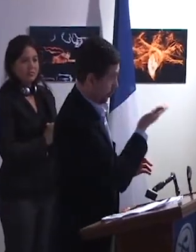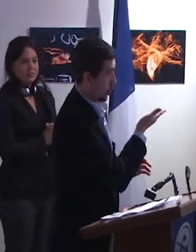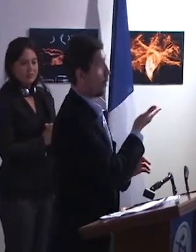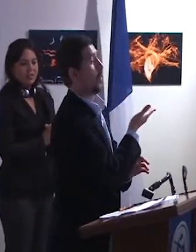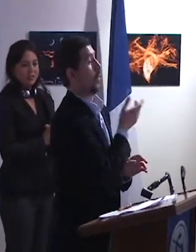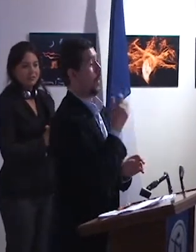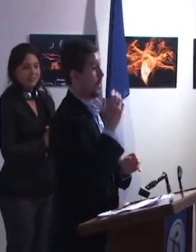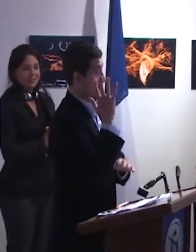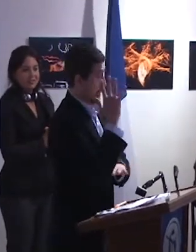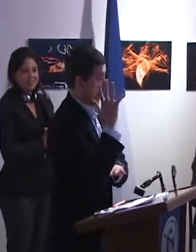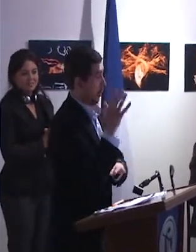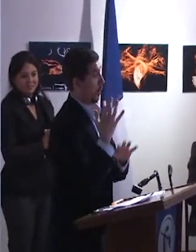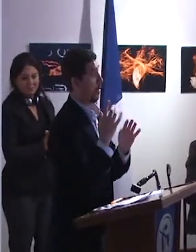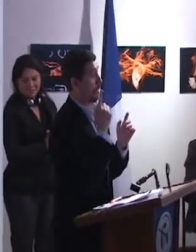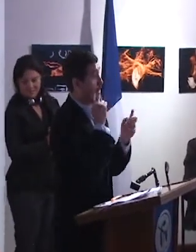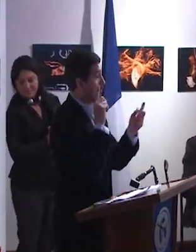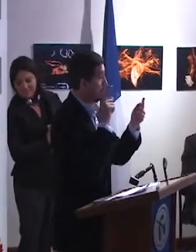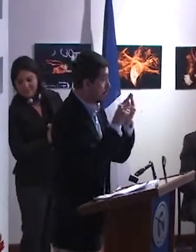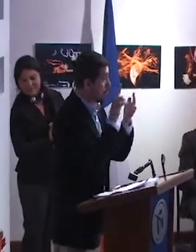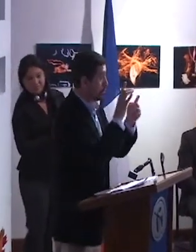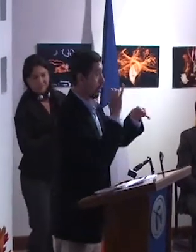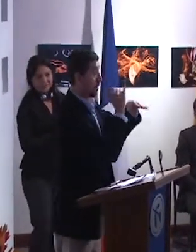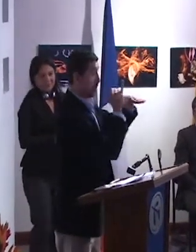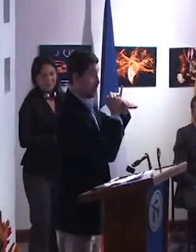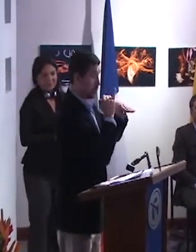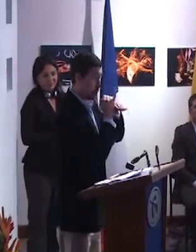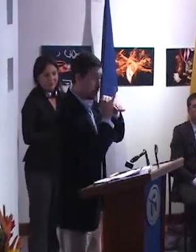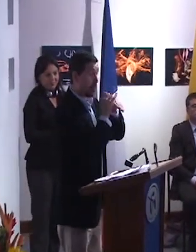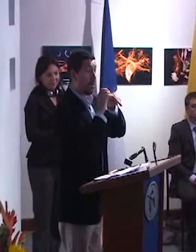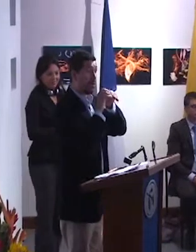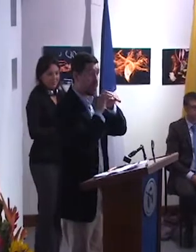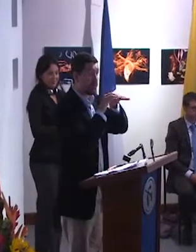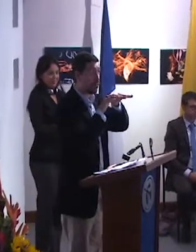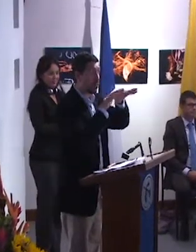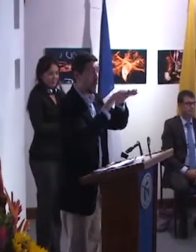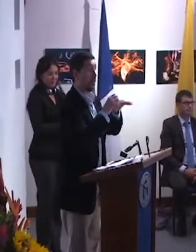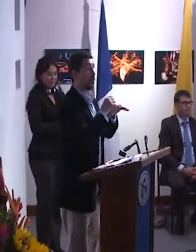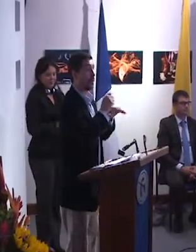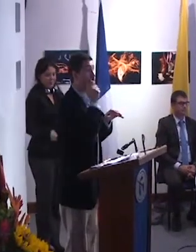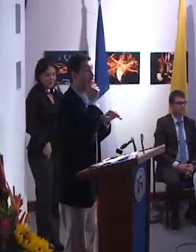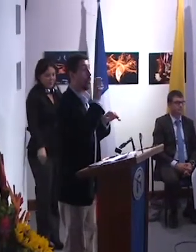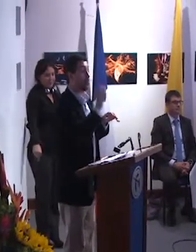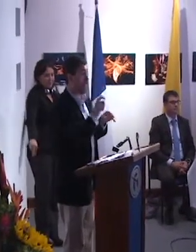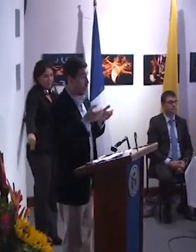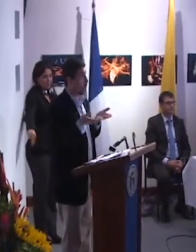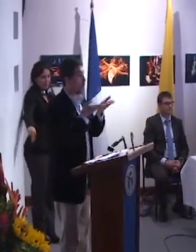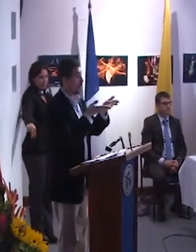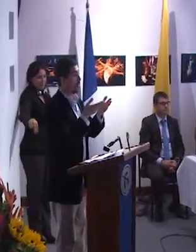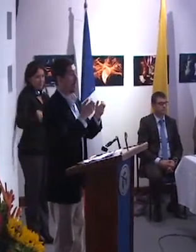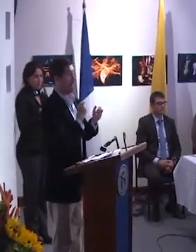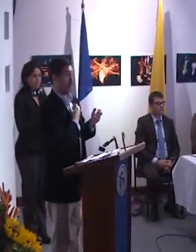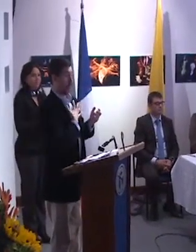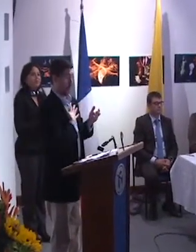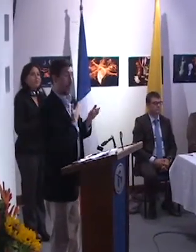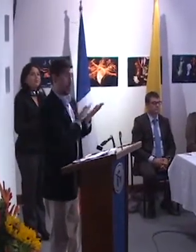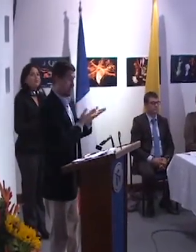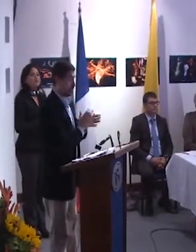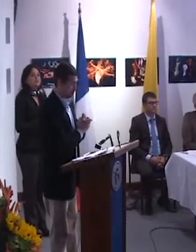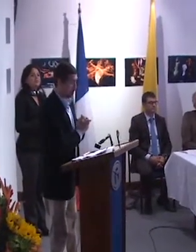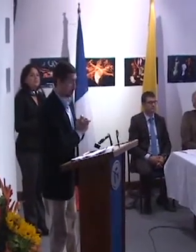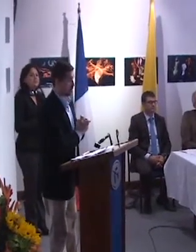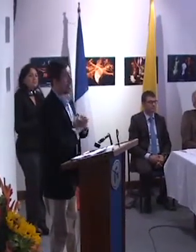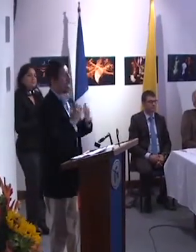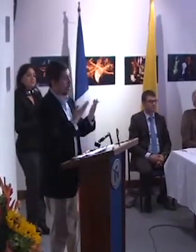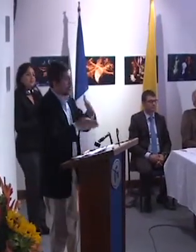Muy importante lo que nos acaba de decir la decana en cuanto a la importancia de cómo todas las instituciones